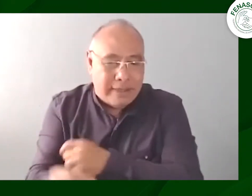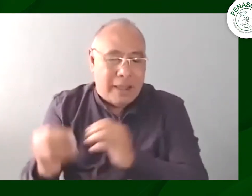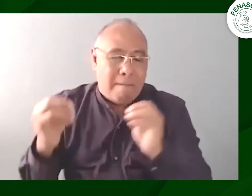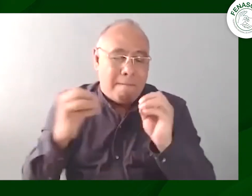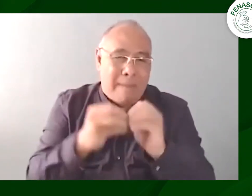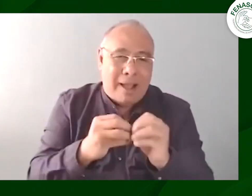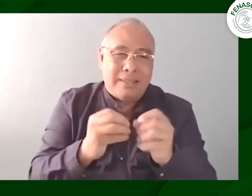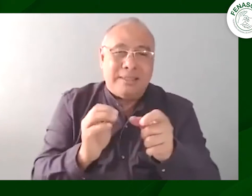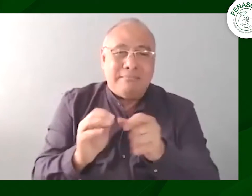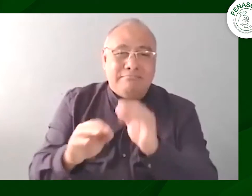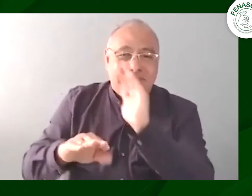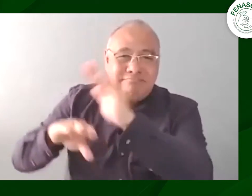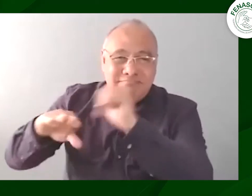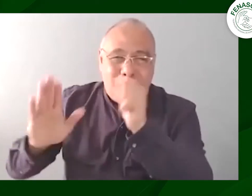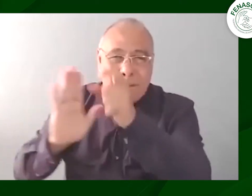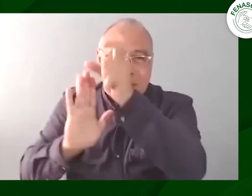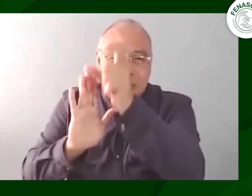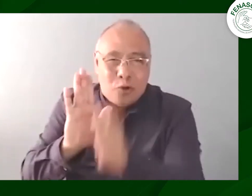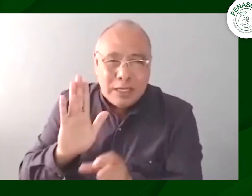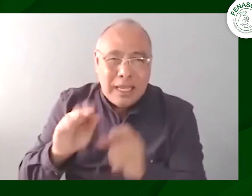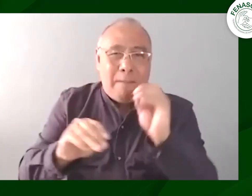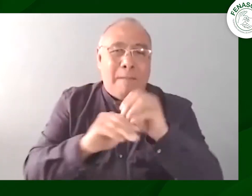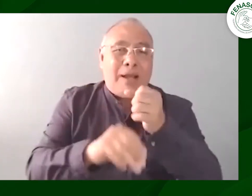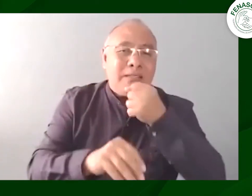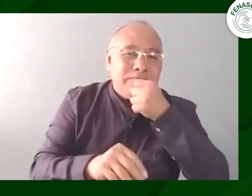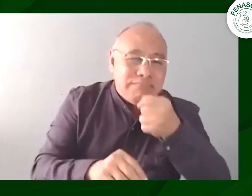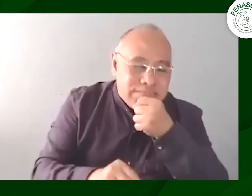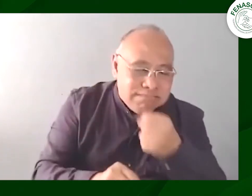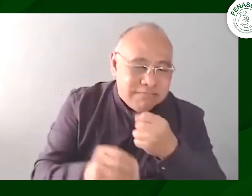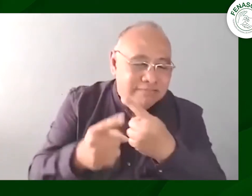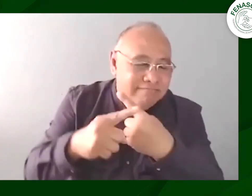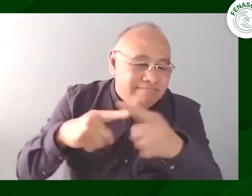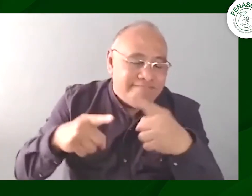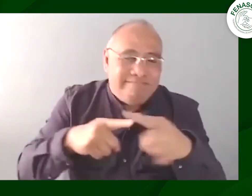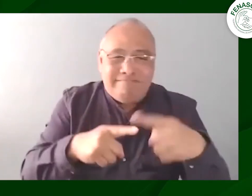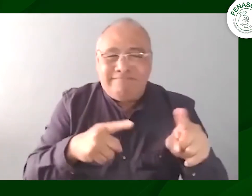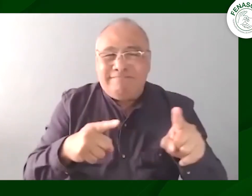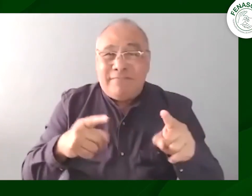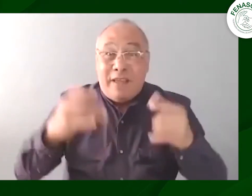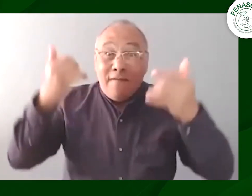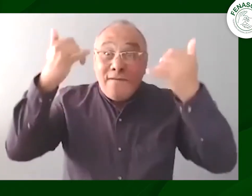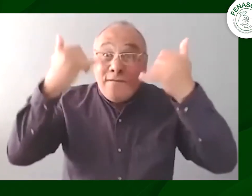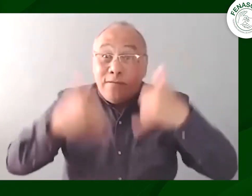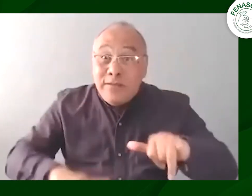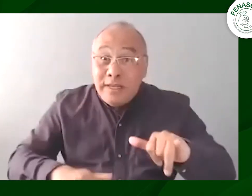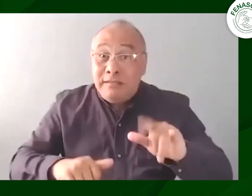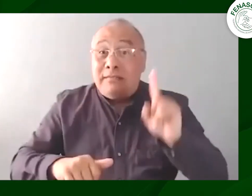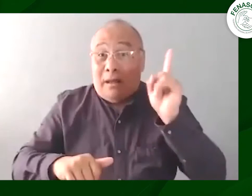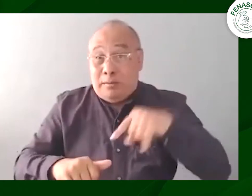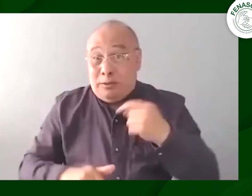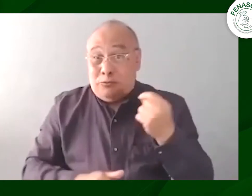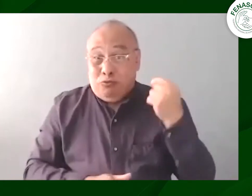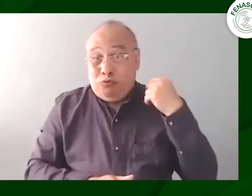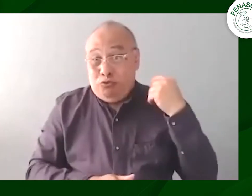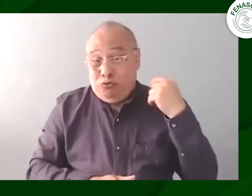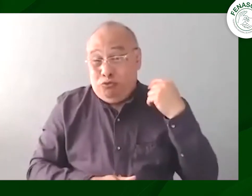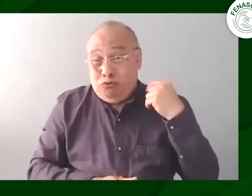participando que bueno que lo están haciendo sino todo el trabajo que hay tras bambalinas de llamar a los diferentes entes de